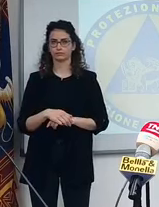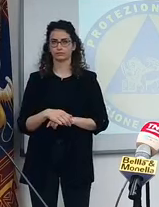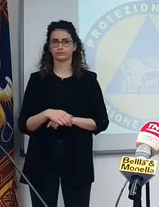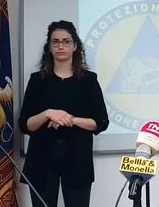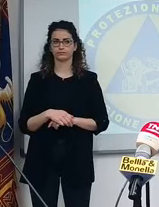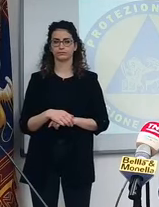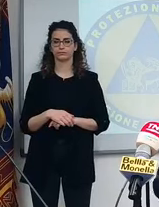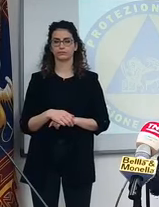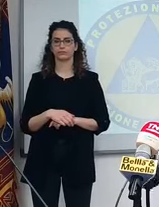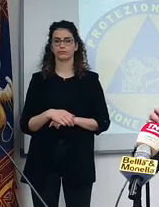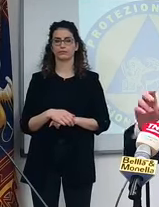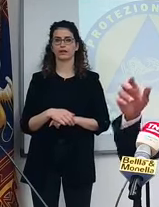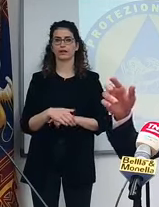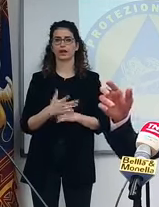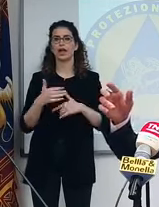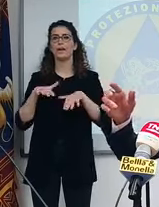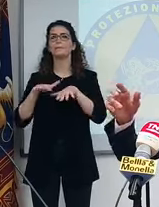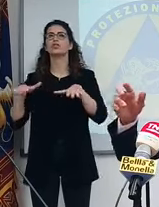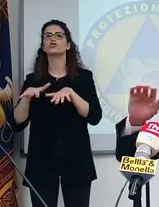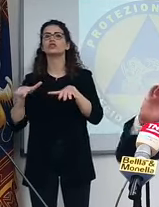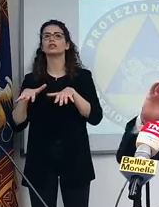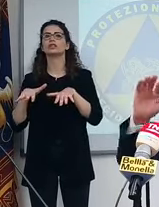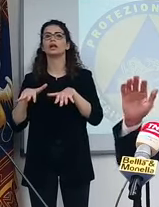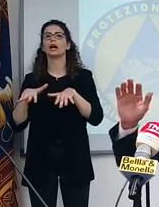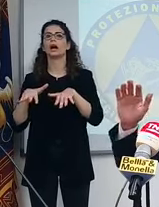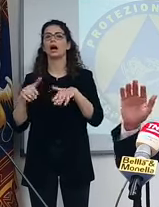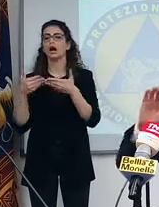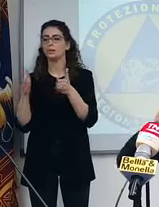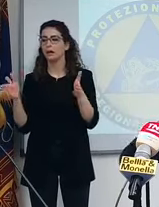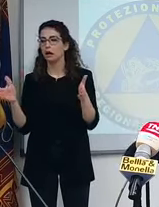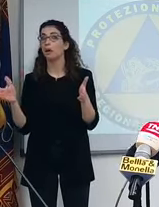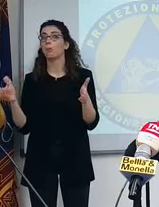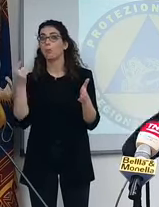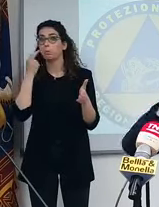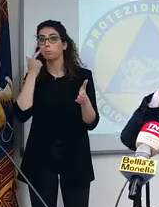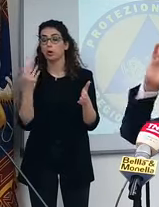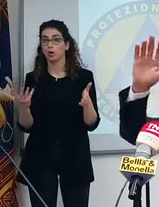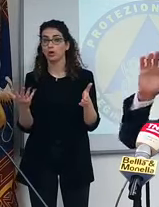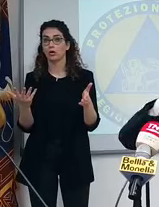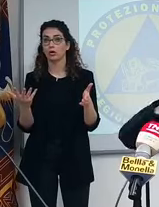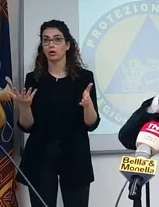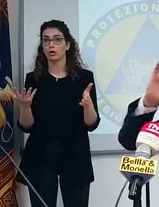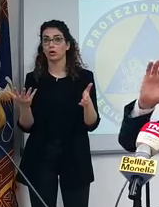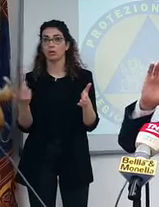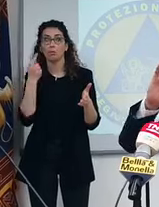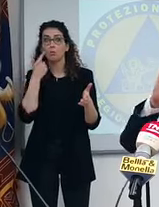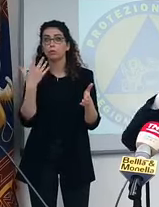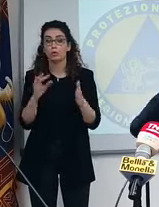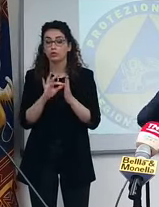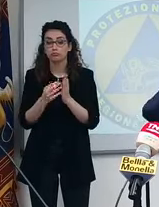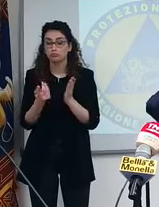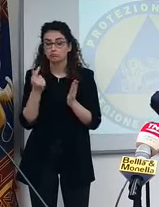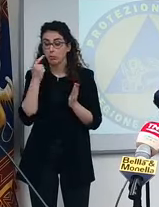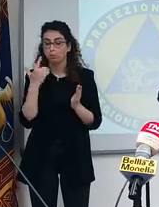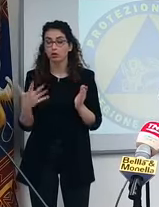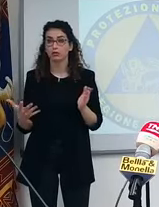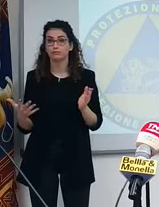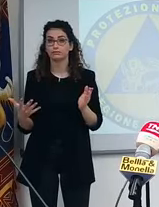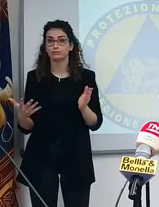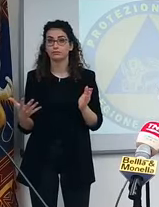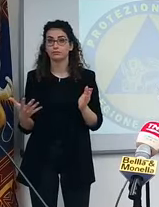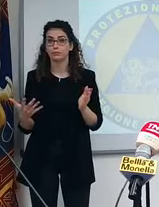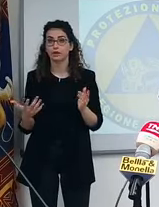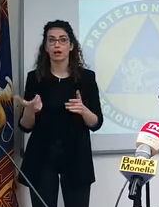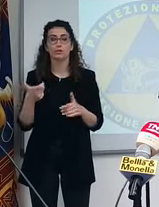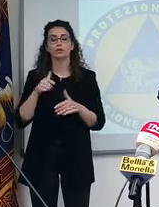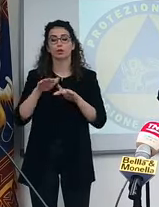E la stessa, la piscina, non sappiamo quando si potrà aprire. Cioè, si ne die, non si sa. Cioè, non si sa perché